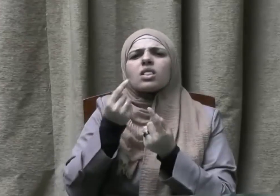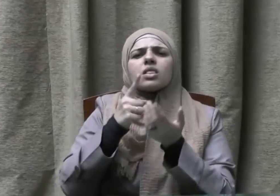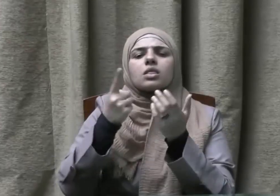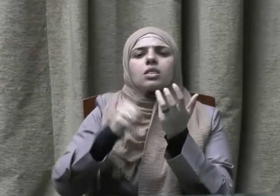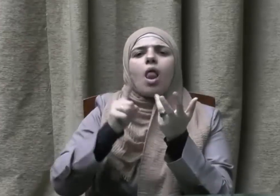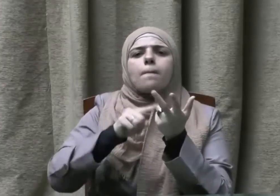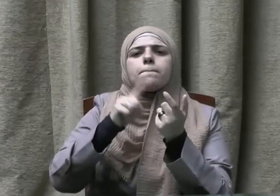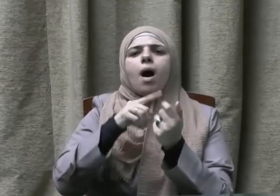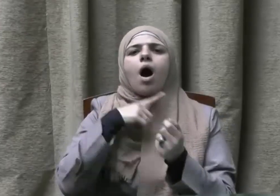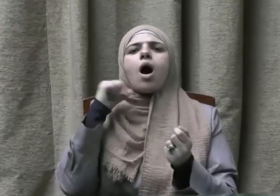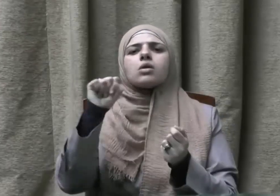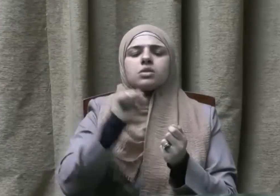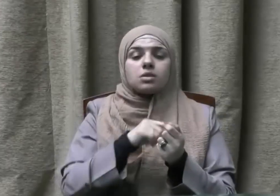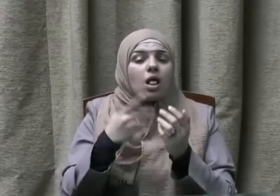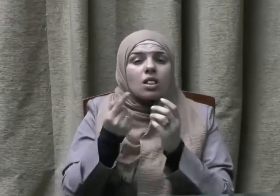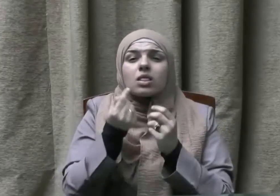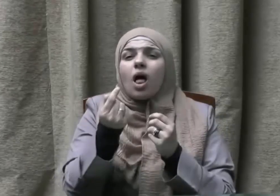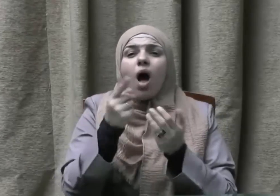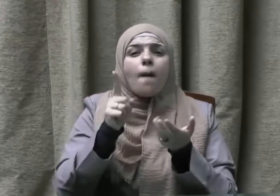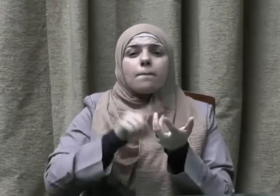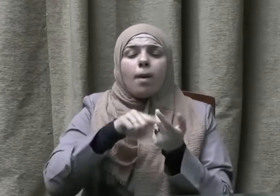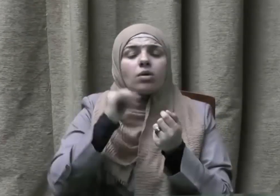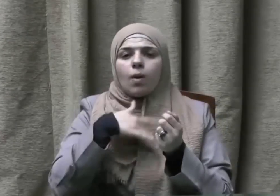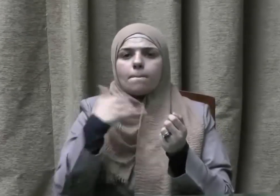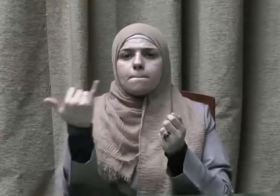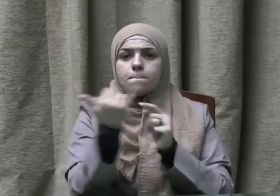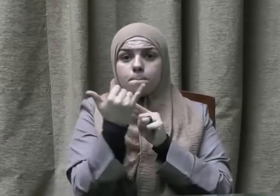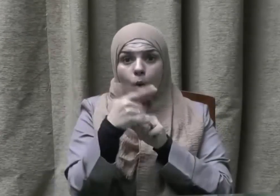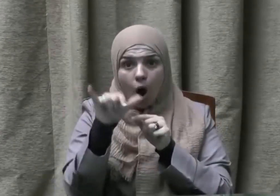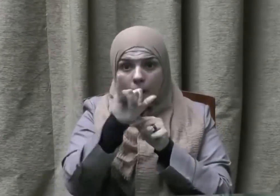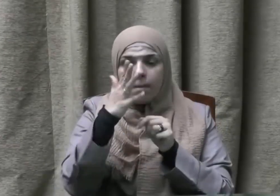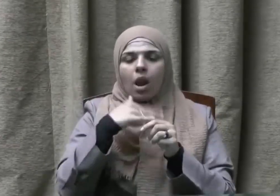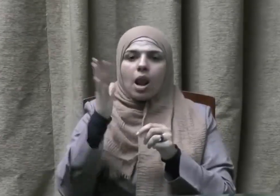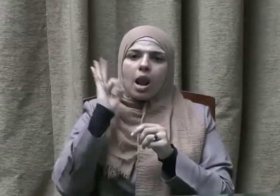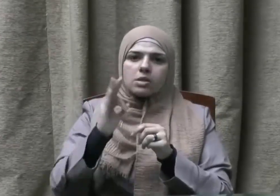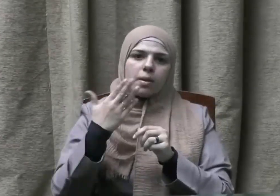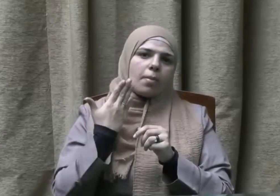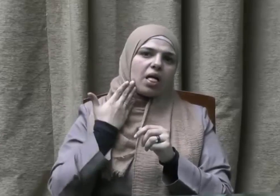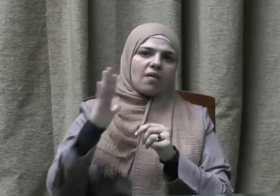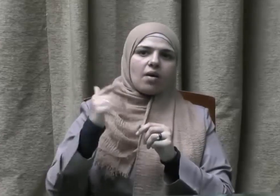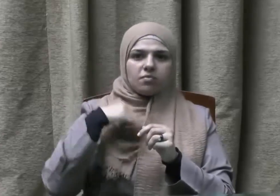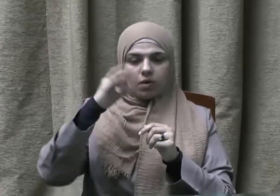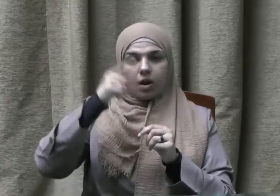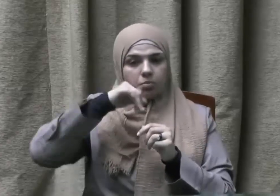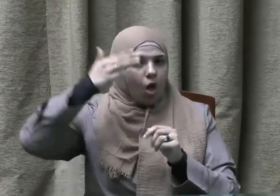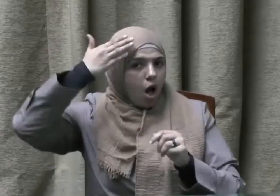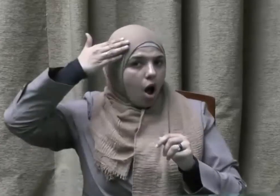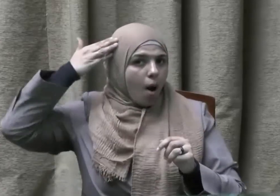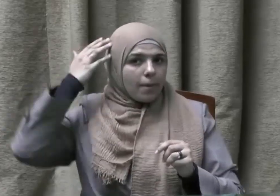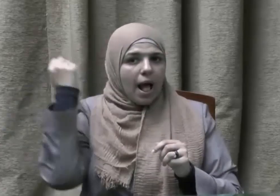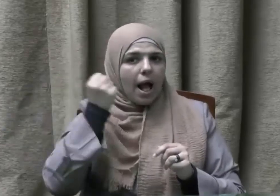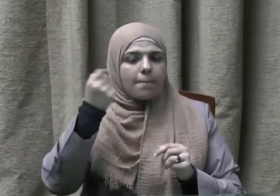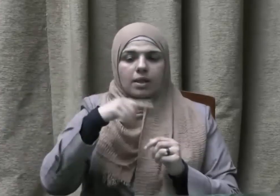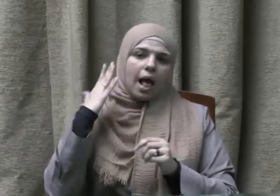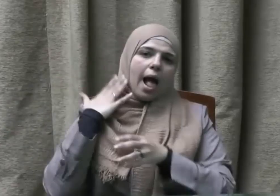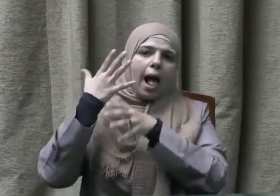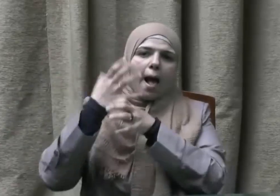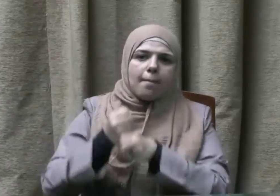مسؤول فكلما اتسع نطاق المسؤولية تطلب مواصفات خاصة أهمها